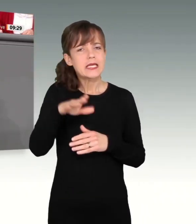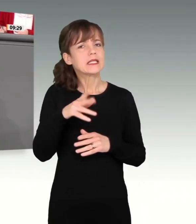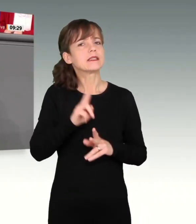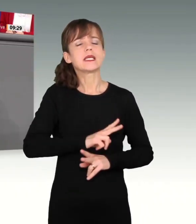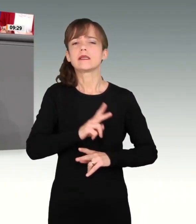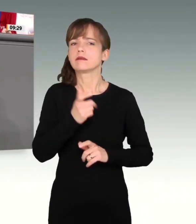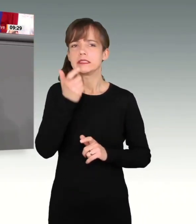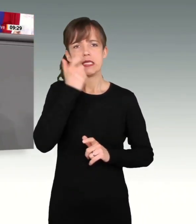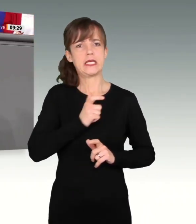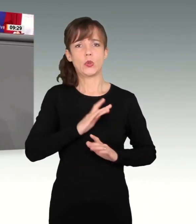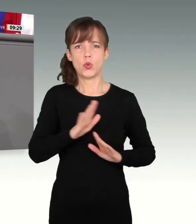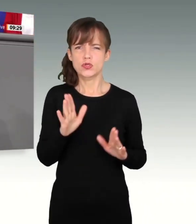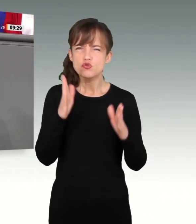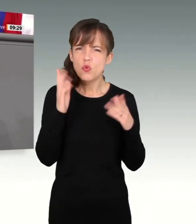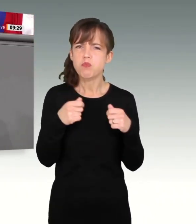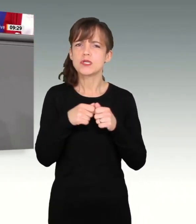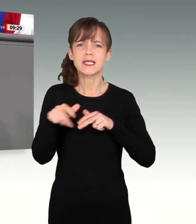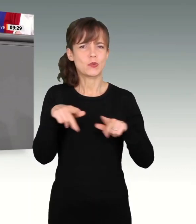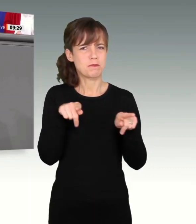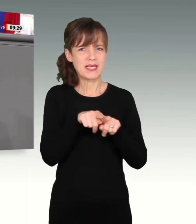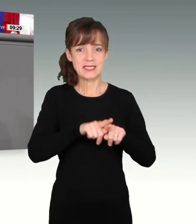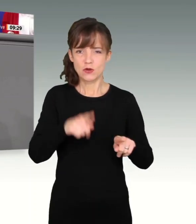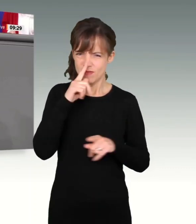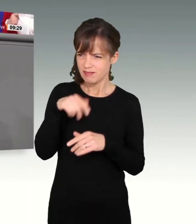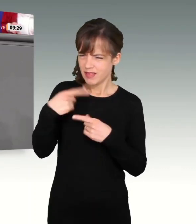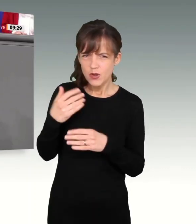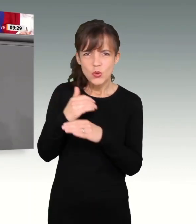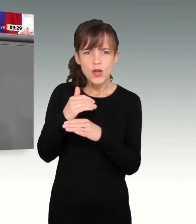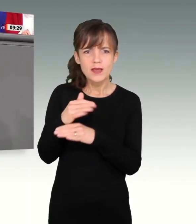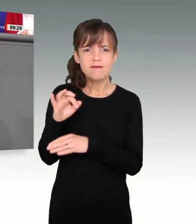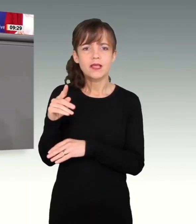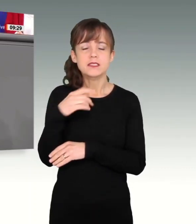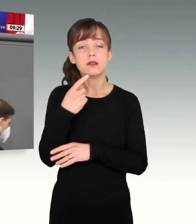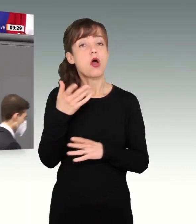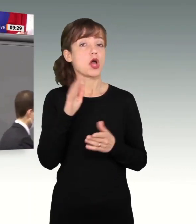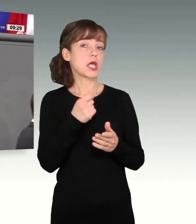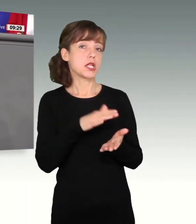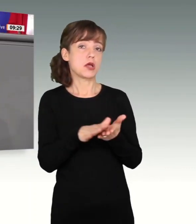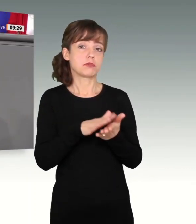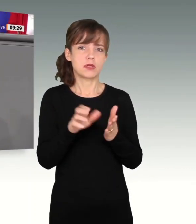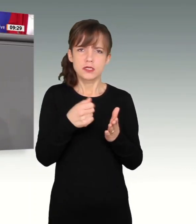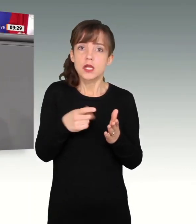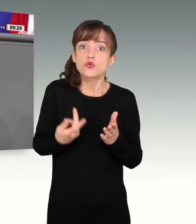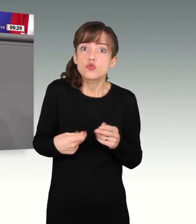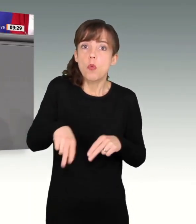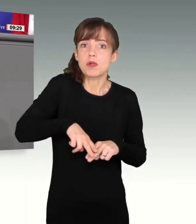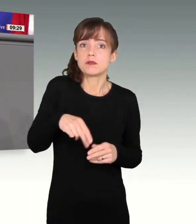einer Bundesregierung unwürdig sind. Wenn ich eben höre, dass das Geld nicht mehr ausgegeben wird, dann ist es erst recht ein Argument, es heute nicht aufzunehmen. Wenn Sie